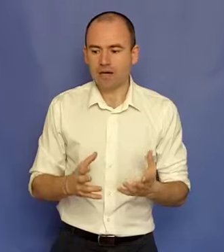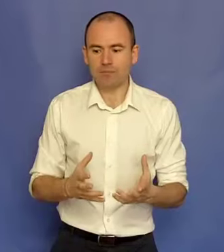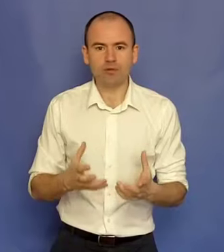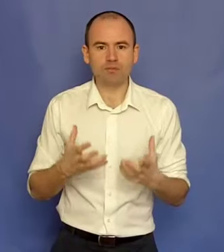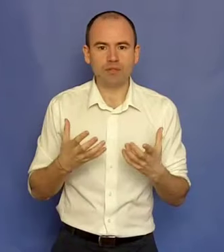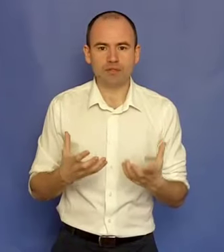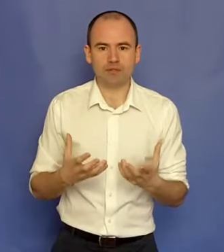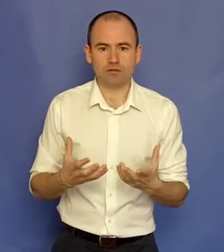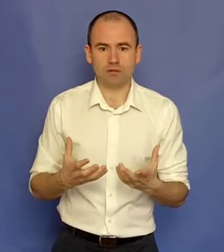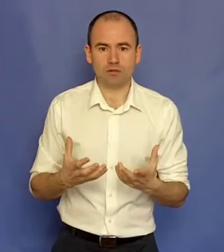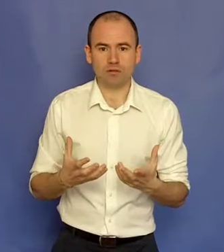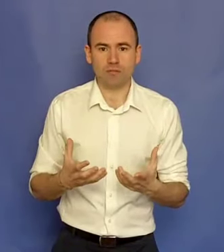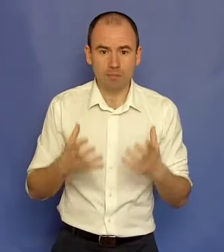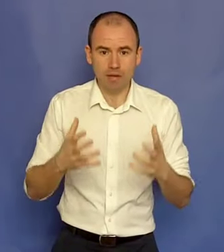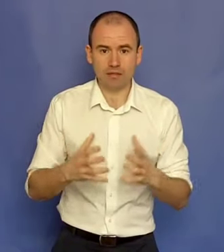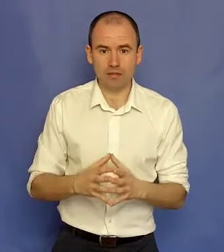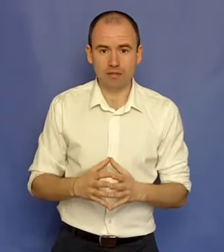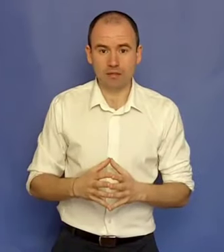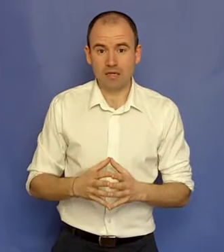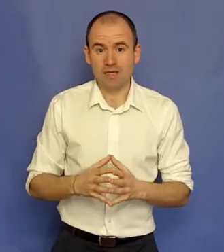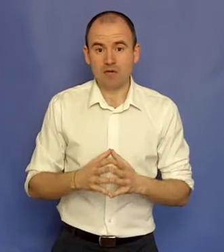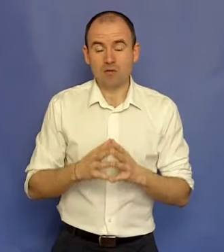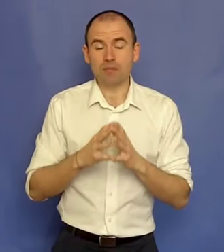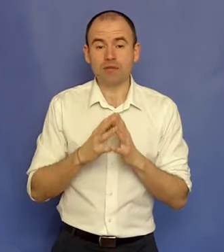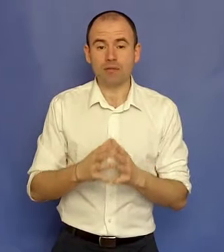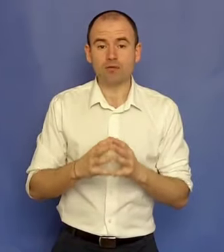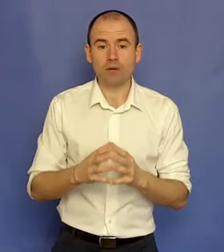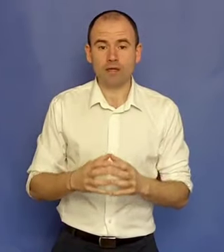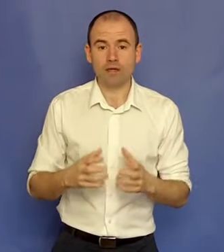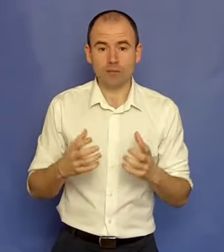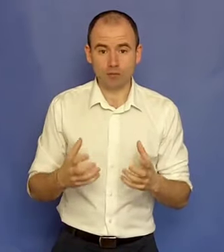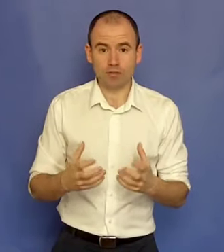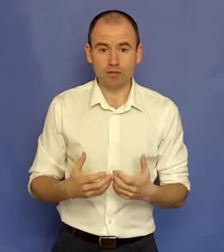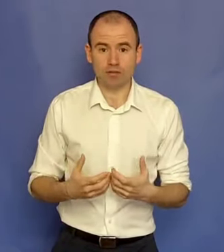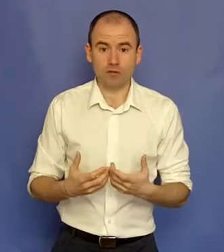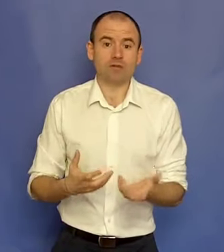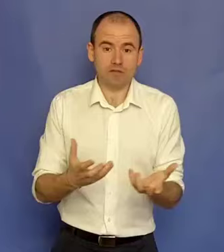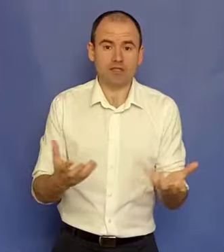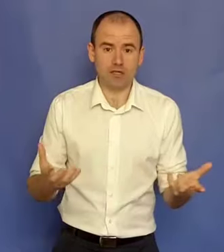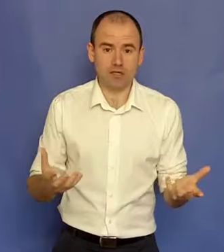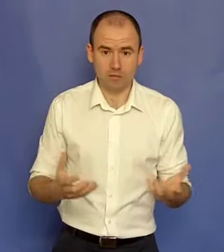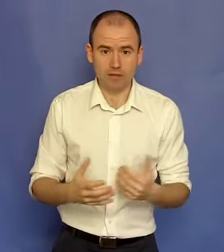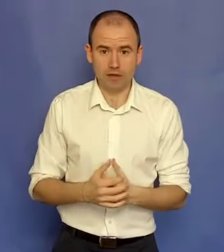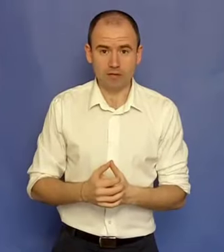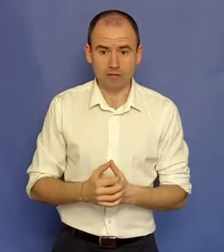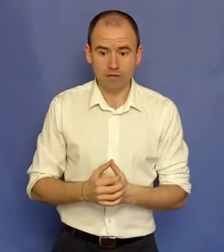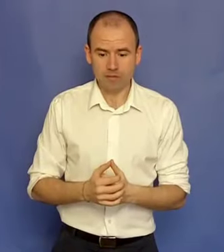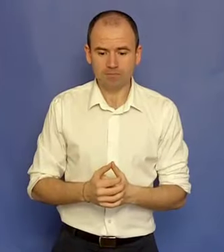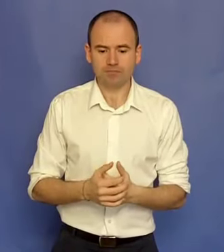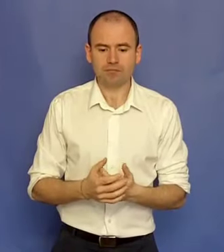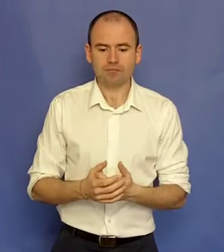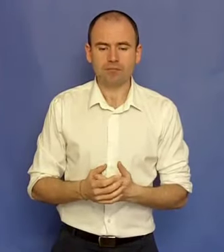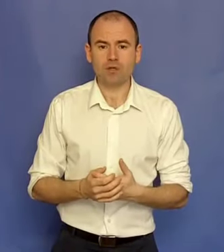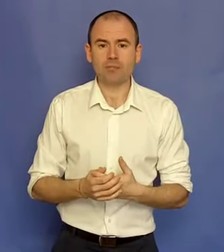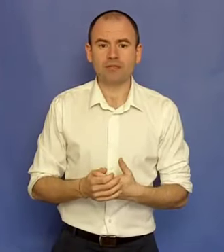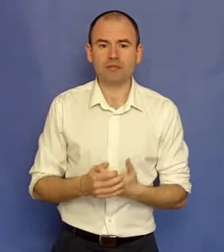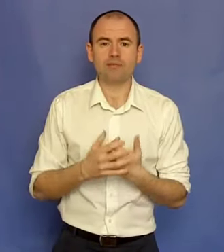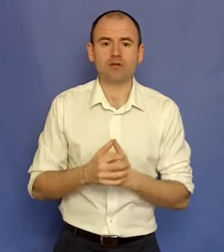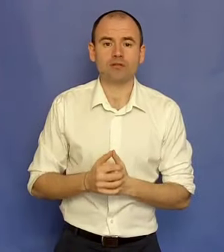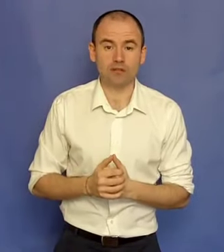calea prosperității noastre, pe planeta asta. Impedimentul mare în calea prosperității noastre, financiare și materiale, dacă vrei, reprezintă lipsa noastră